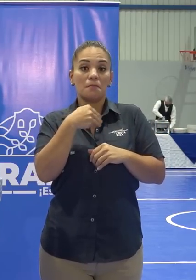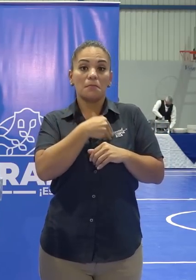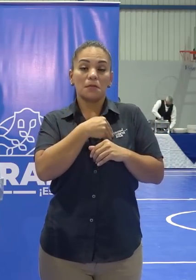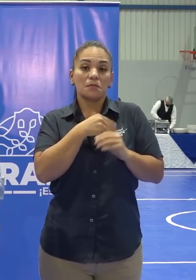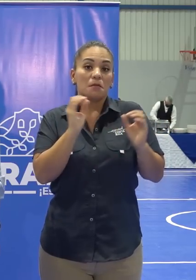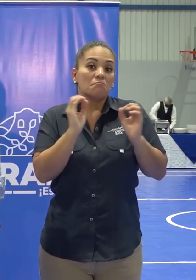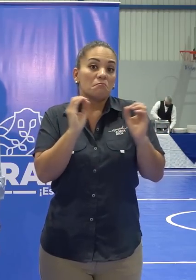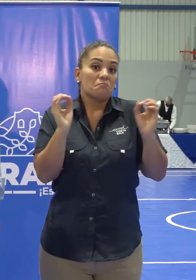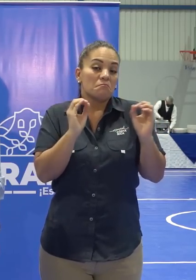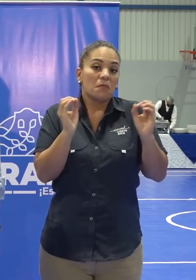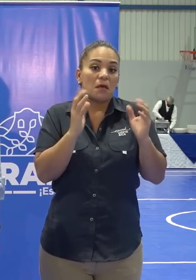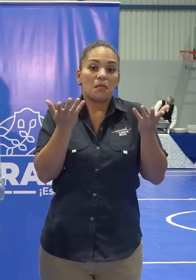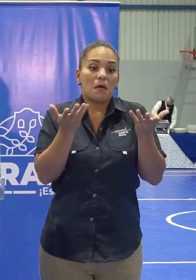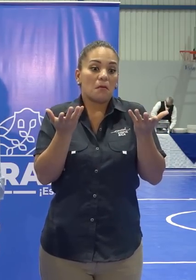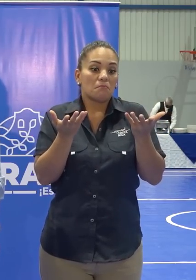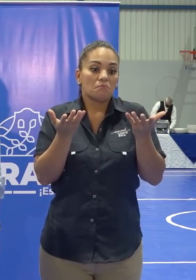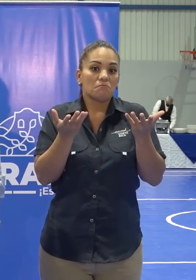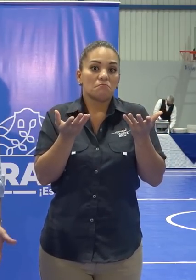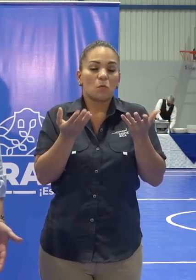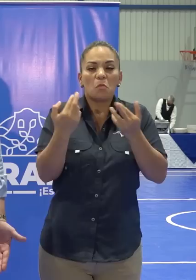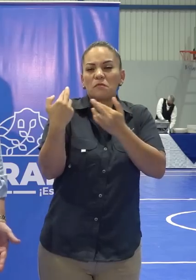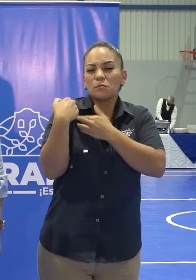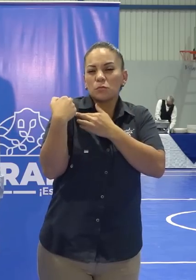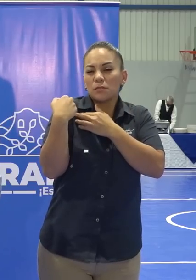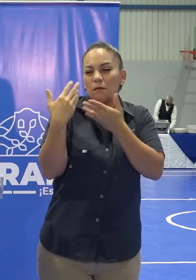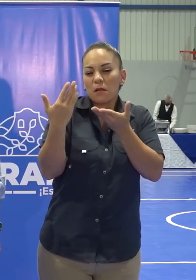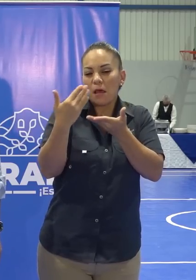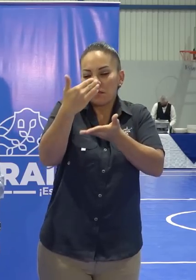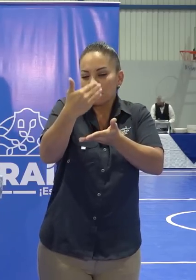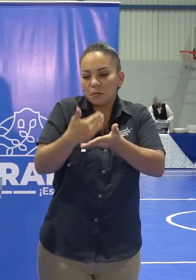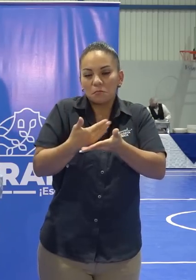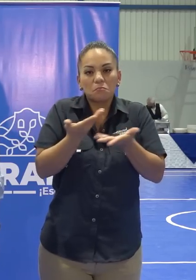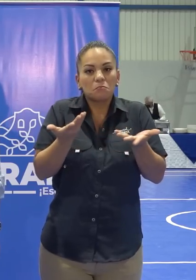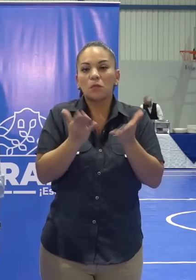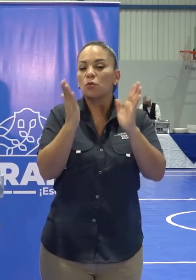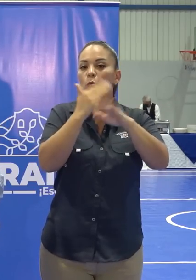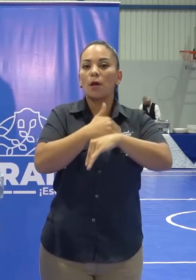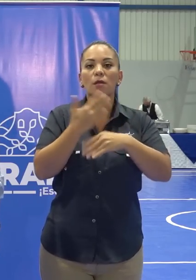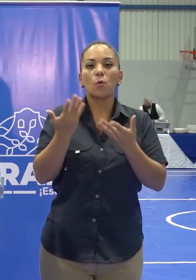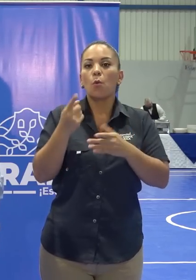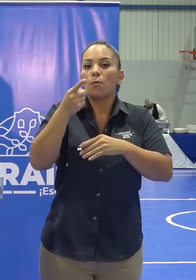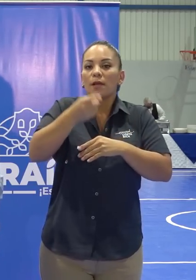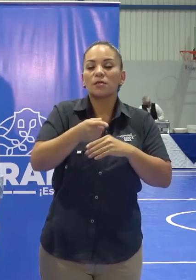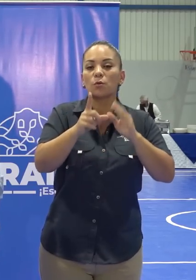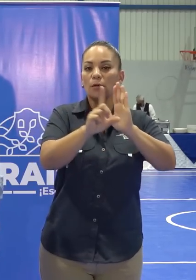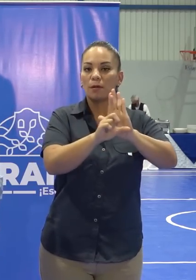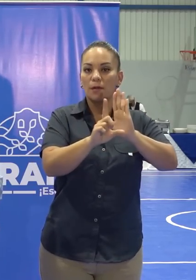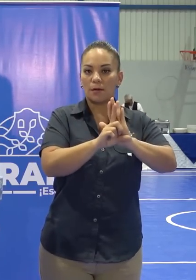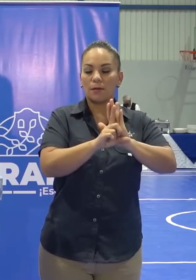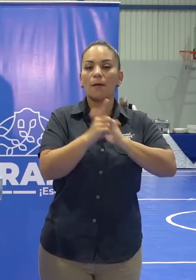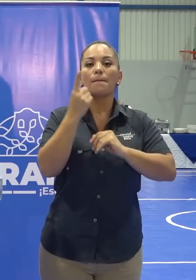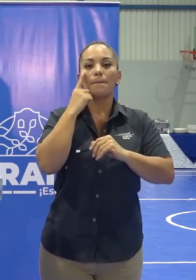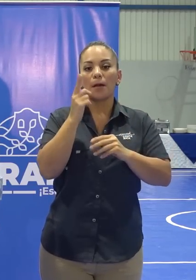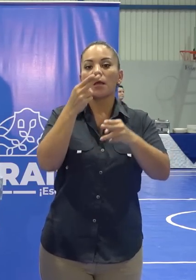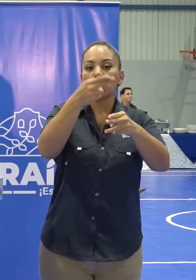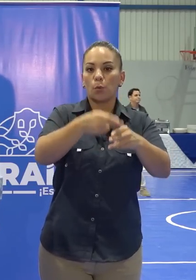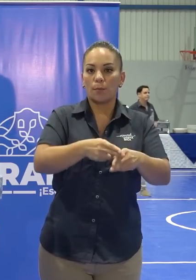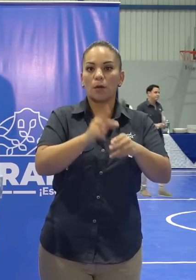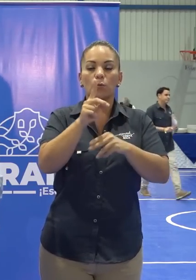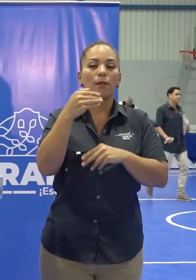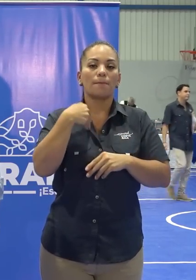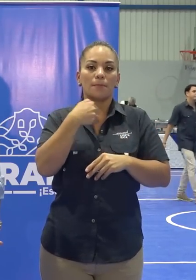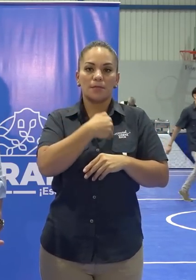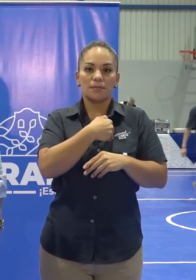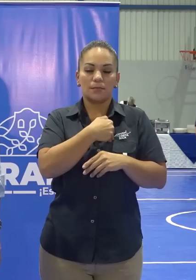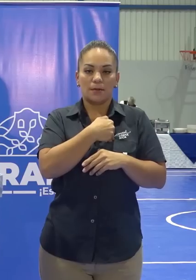cartera. Por lo tanto, no hay una obligación legal para tener una ministra